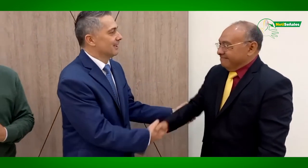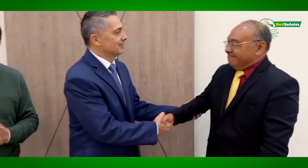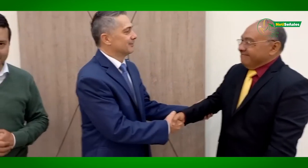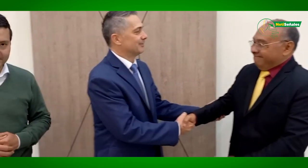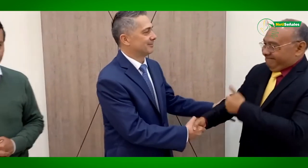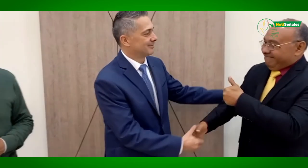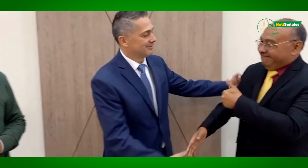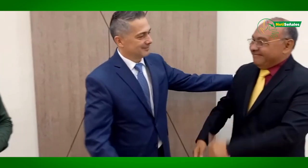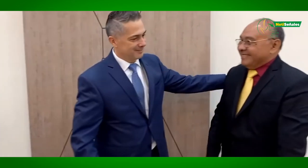A usted,